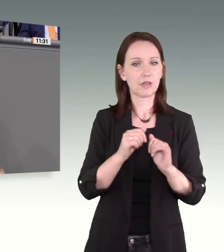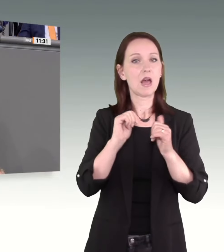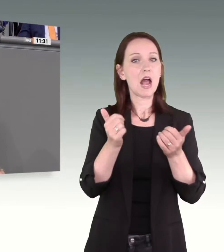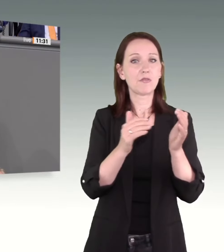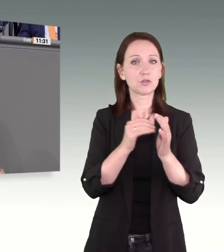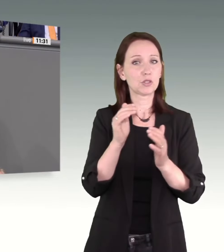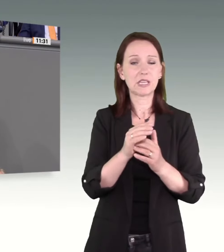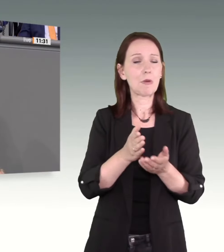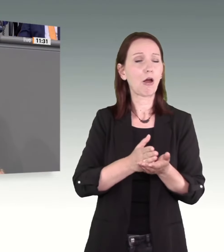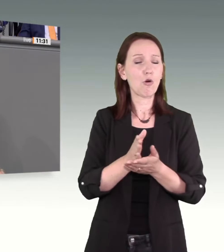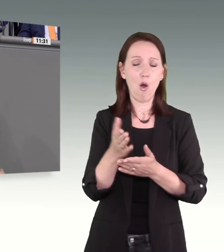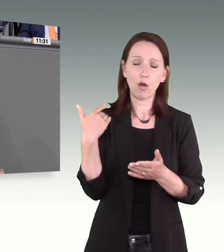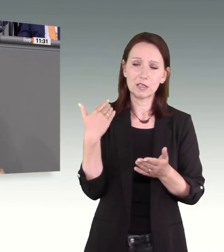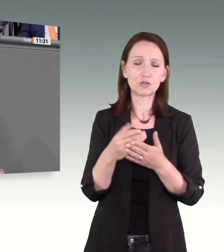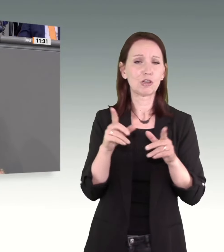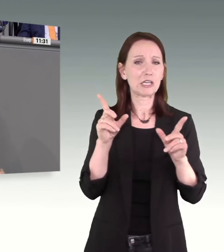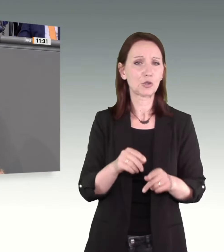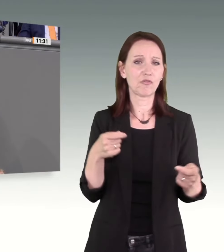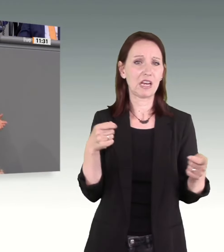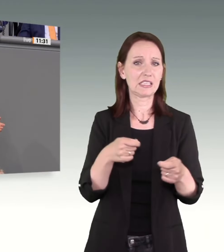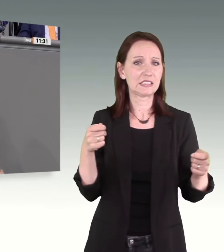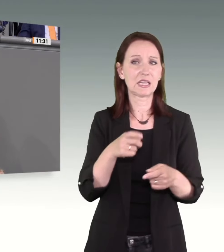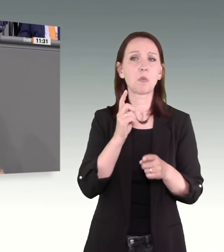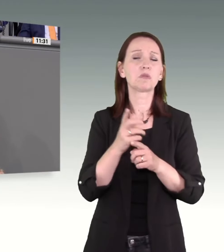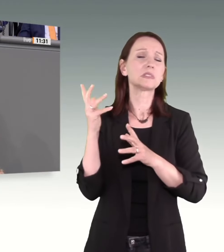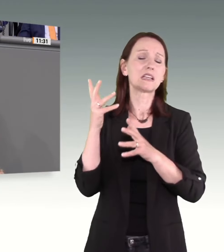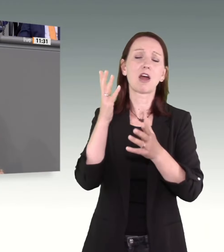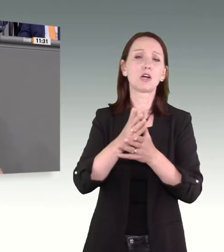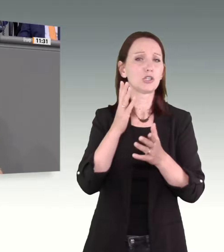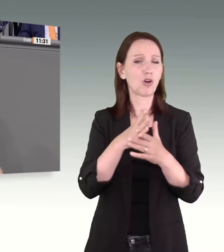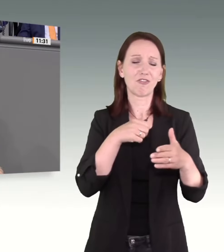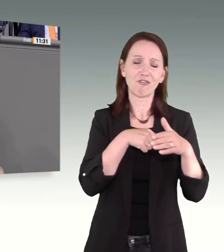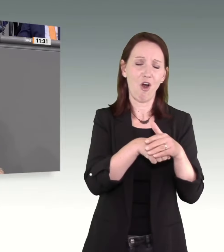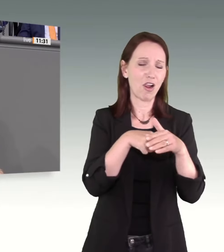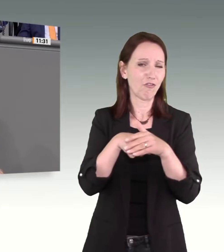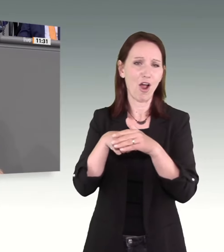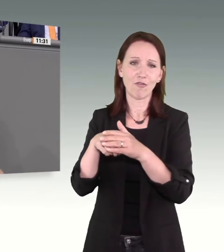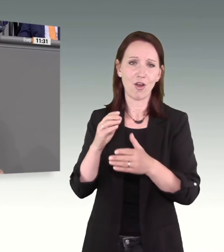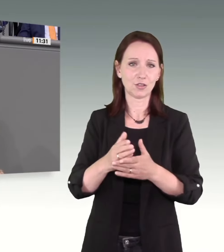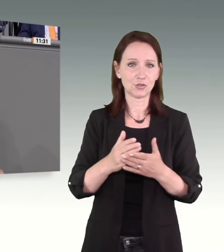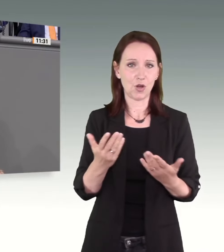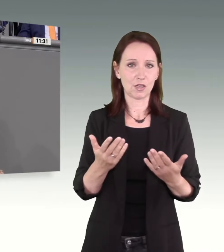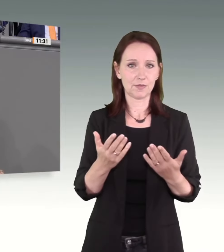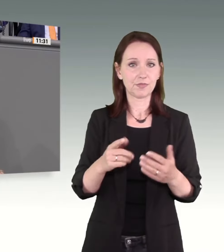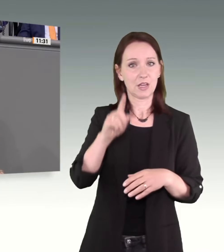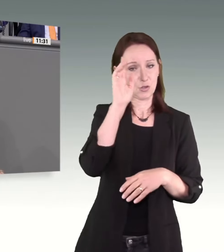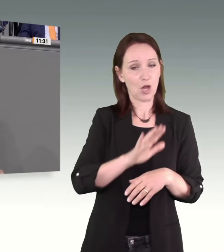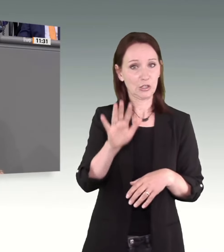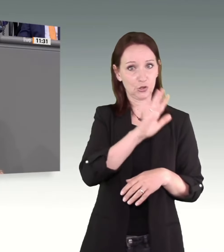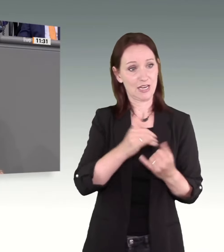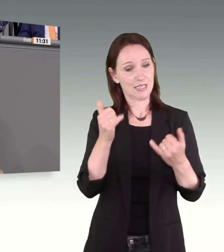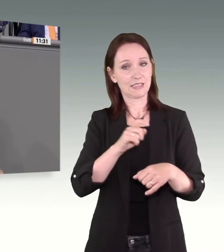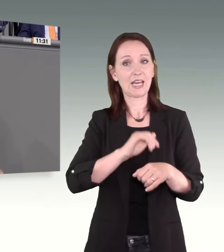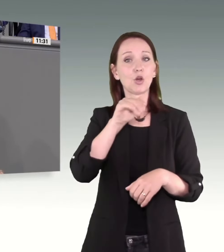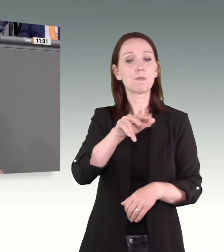unterfinanziert und platzen seit Jahrzehnten aus allen Nieten. Derzeit fehlen in Deutschland mehr als 13 000